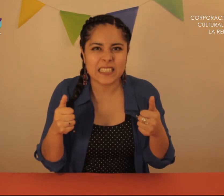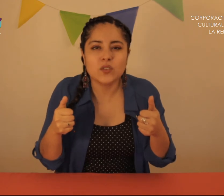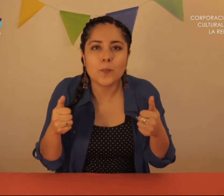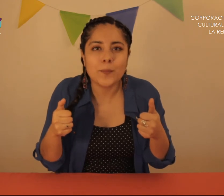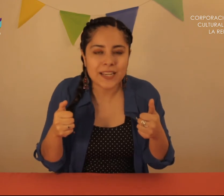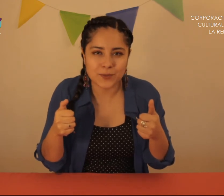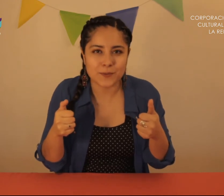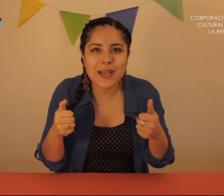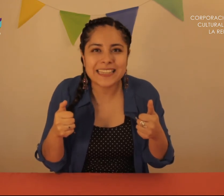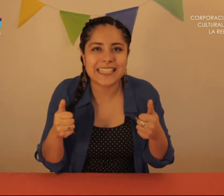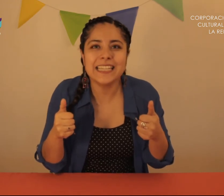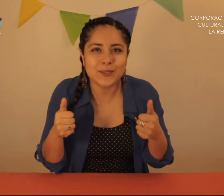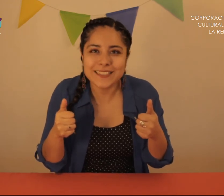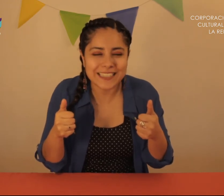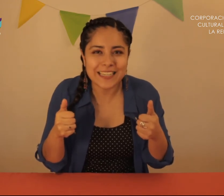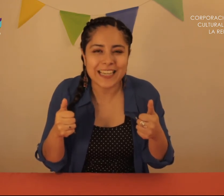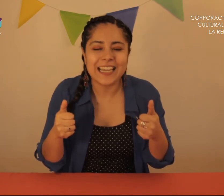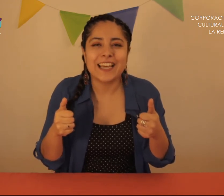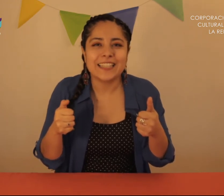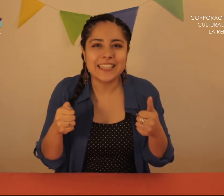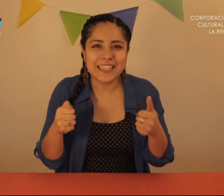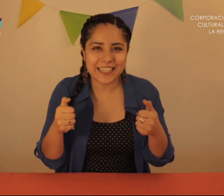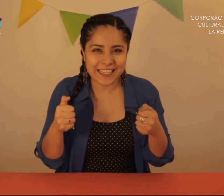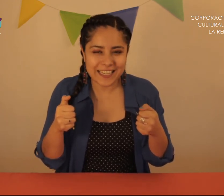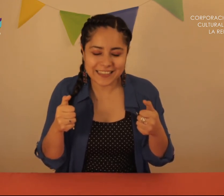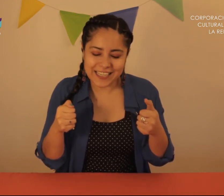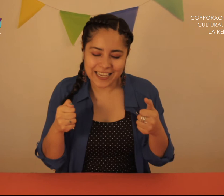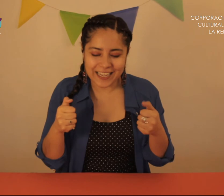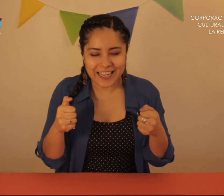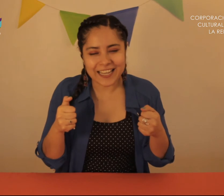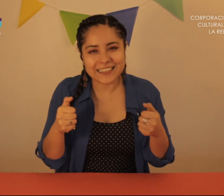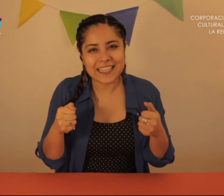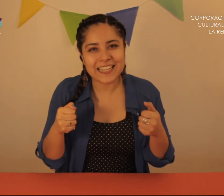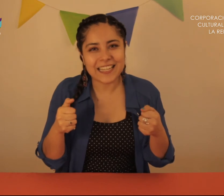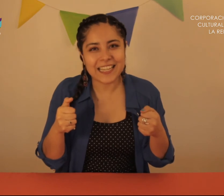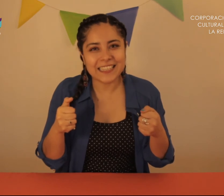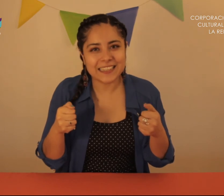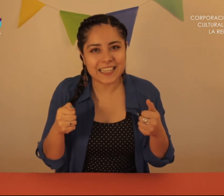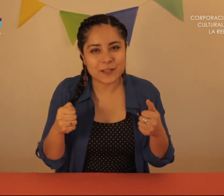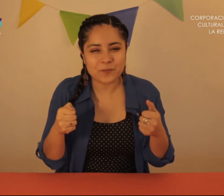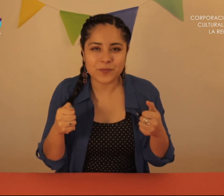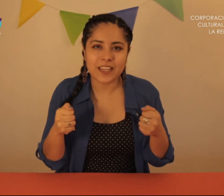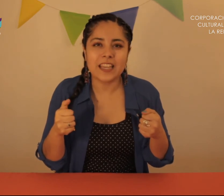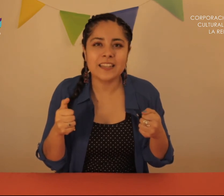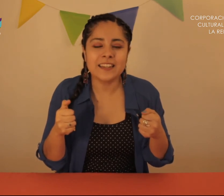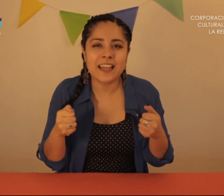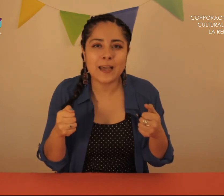Tomar sus martillitos y Tiqui-ta-ca Tiqui-ta En la